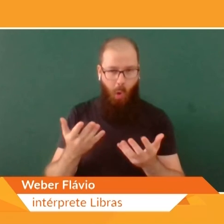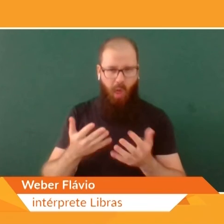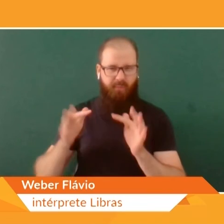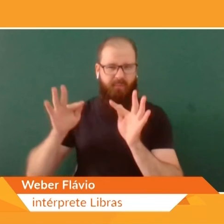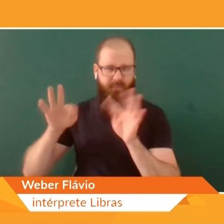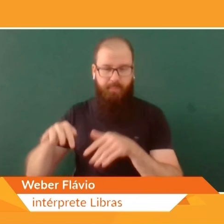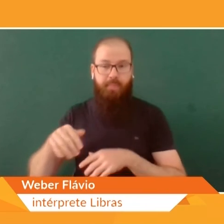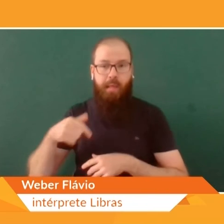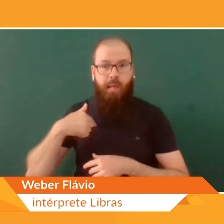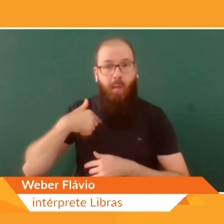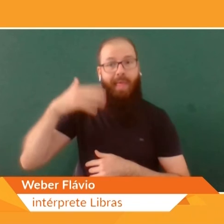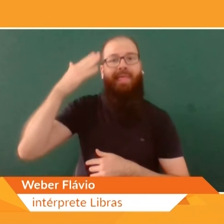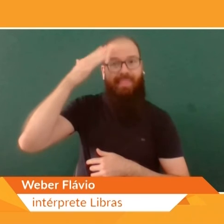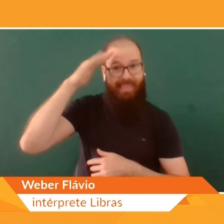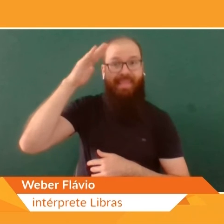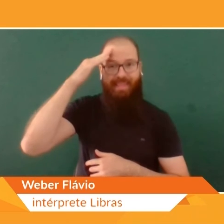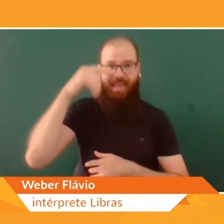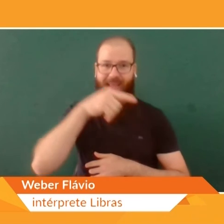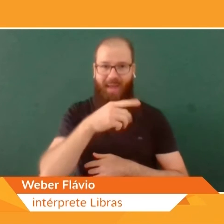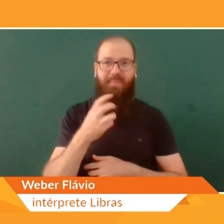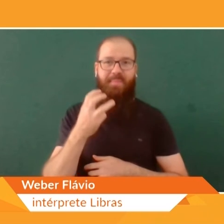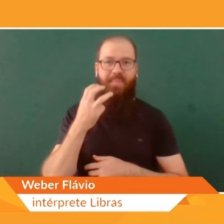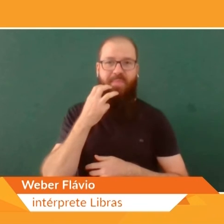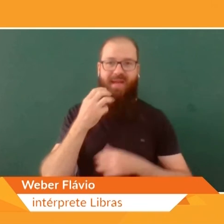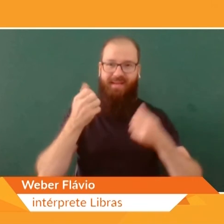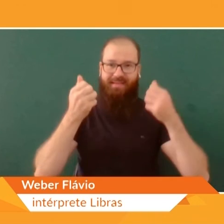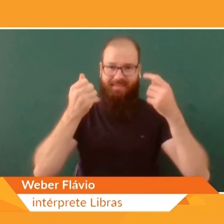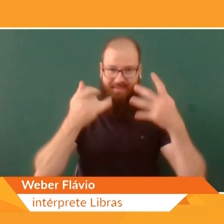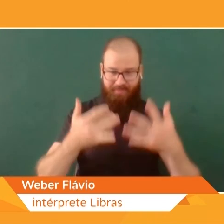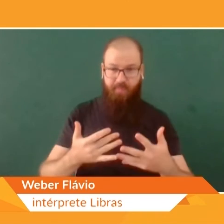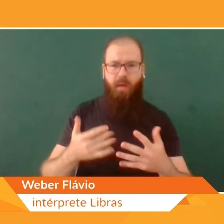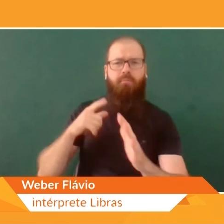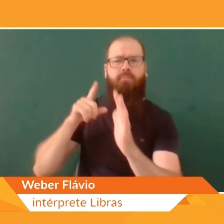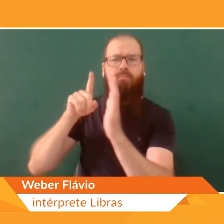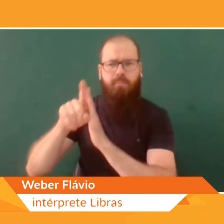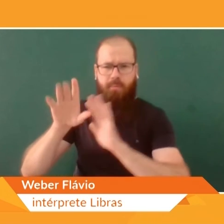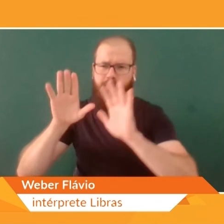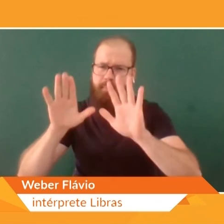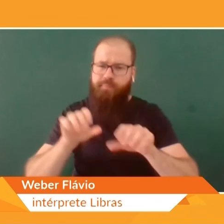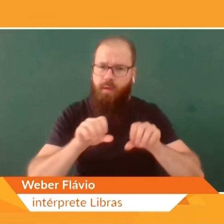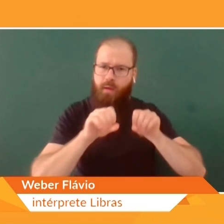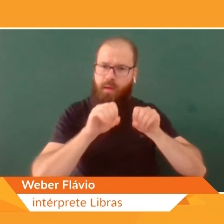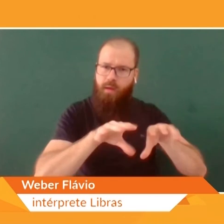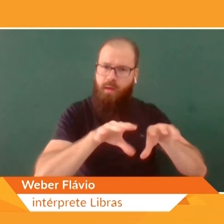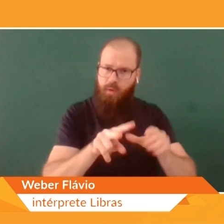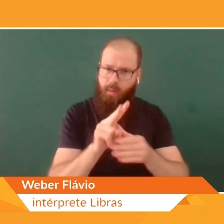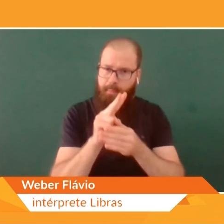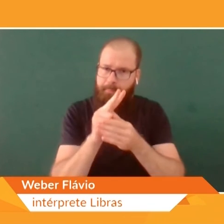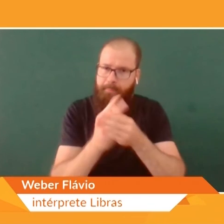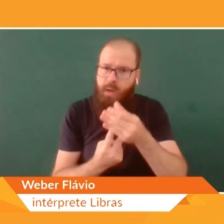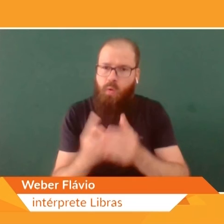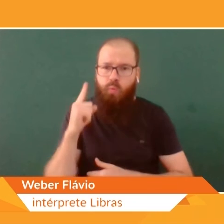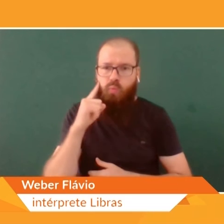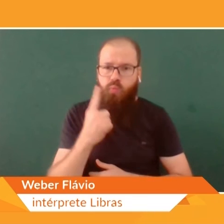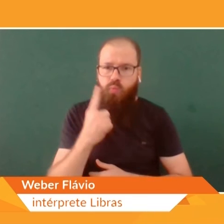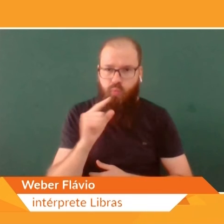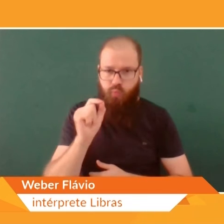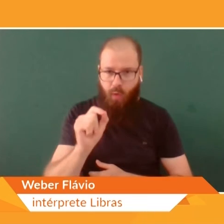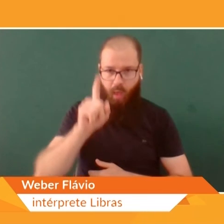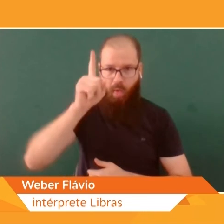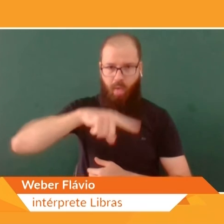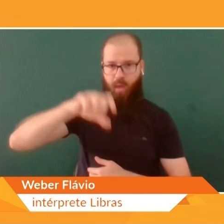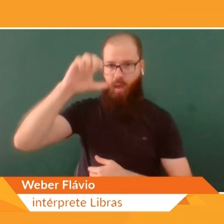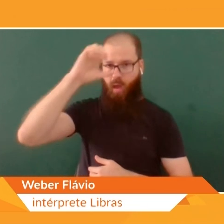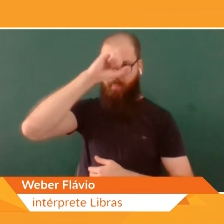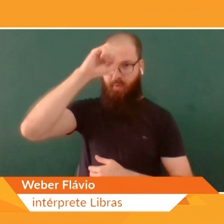que o Marcos contou para a gente. A educação bilíngue, então, de pessoas surdas, é o aprendizado da Libras e também da